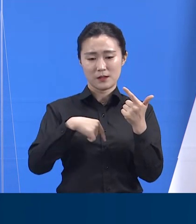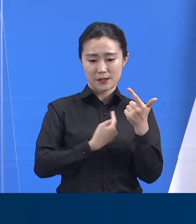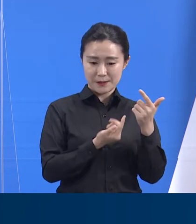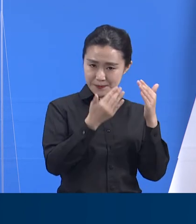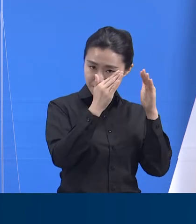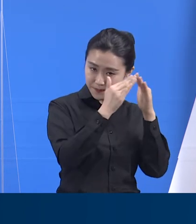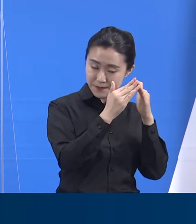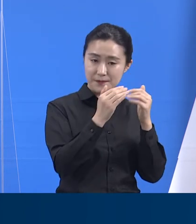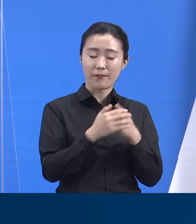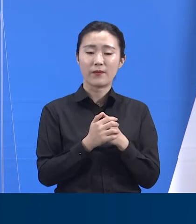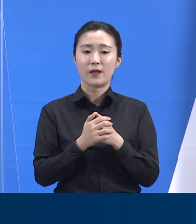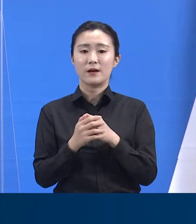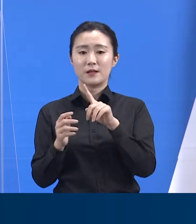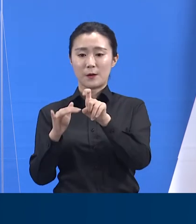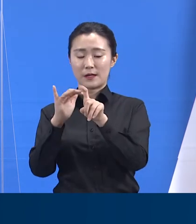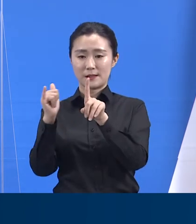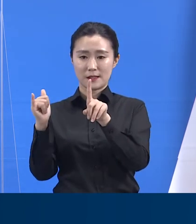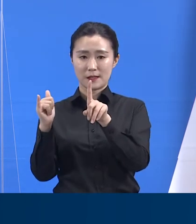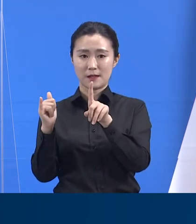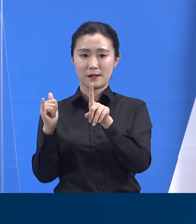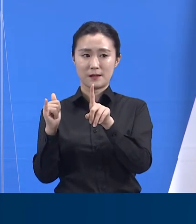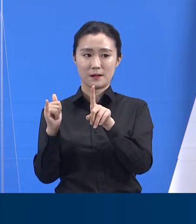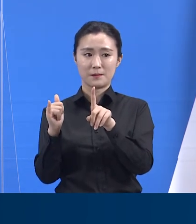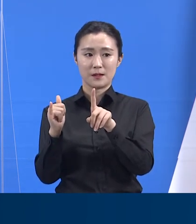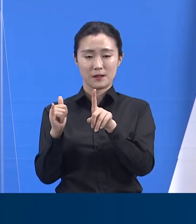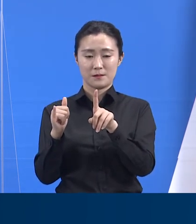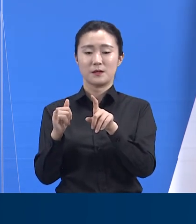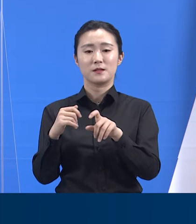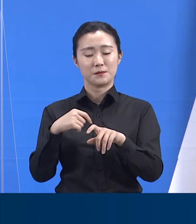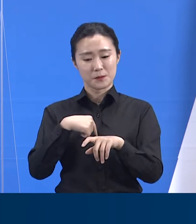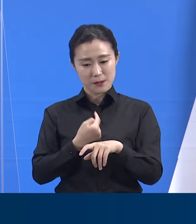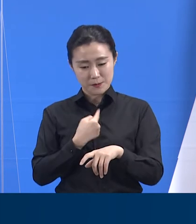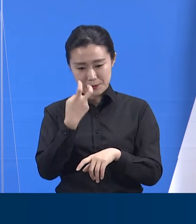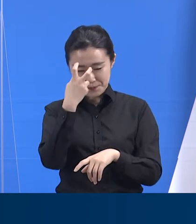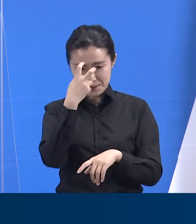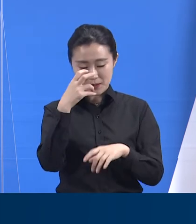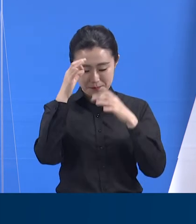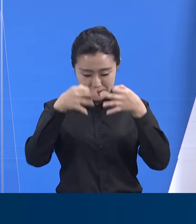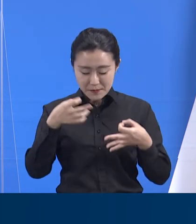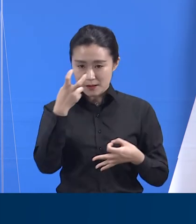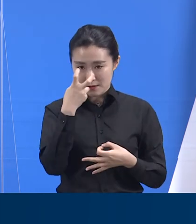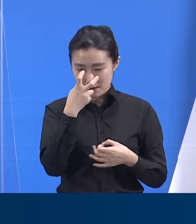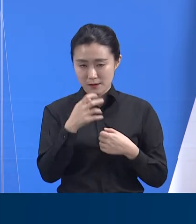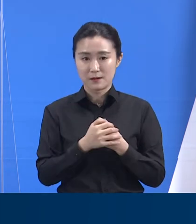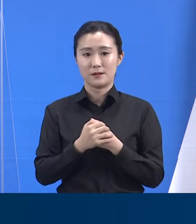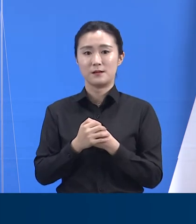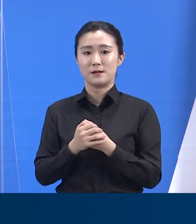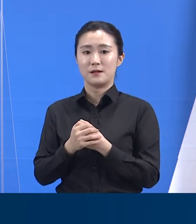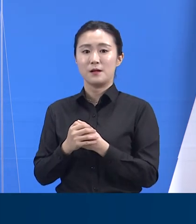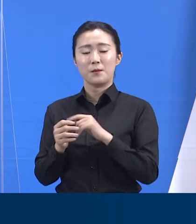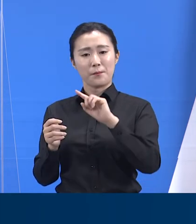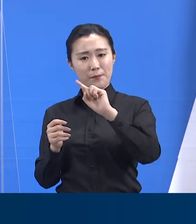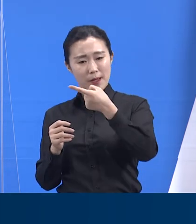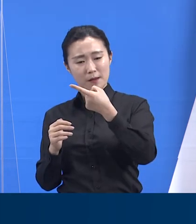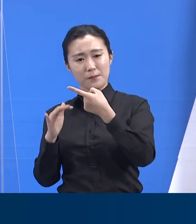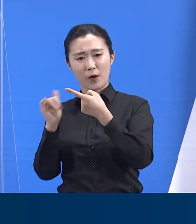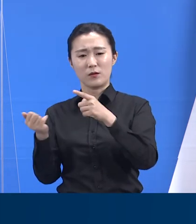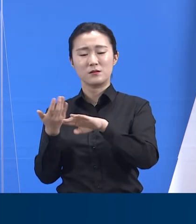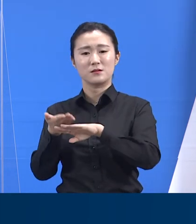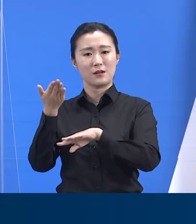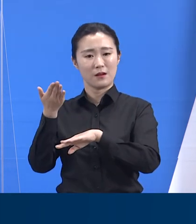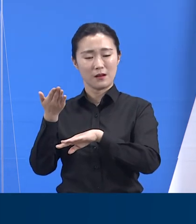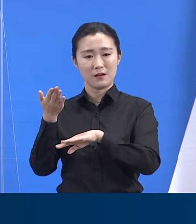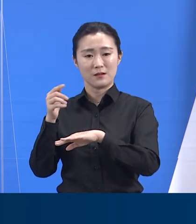능동 감시, 148명은 수동 감시 조치했습니다. 역학조사를 통해 확진자와